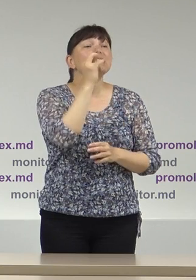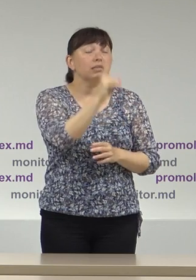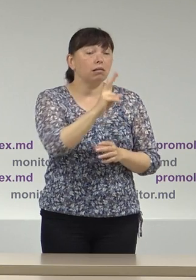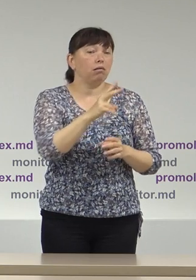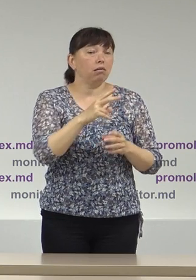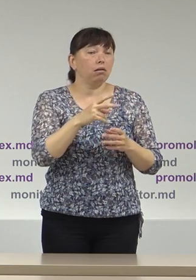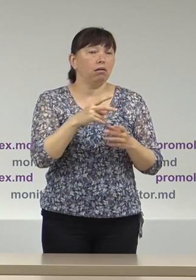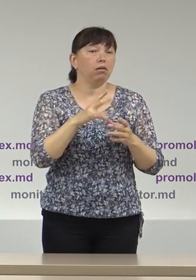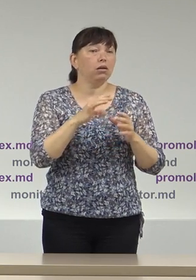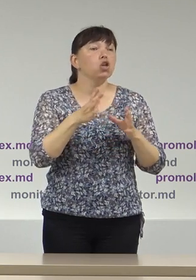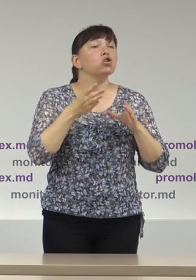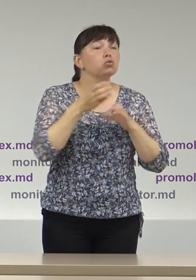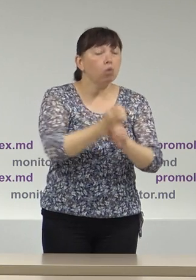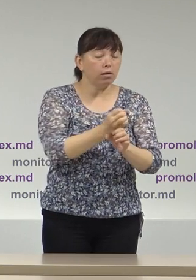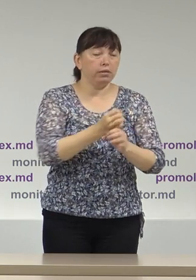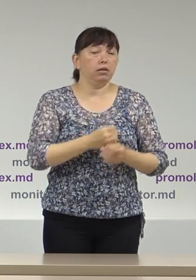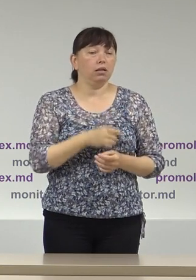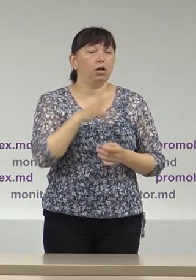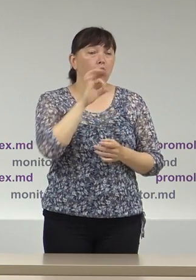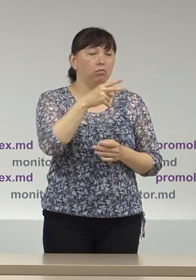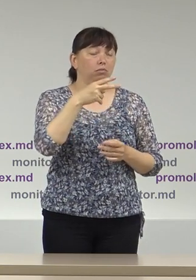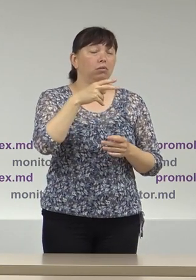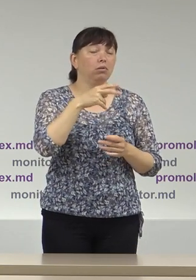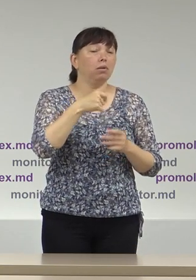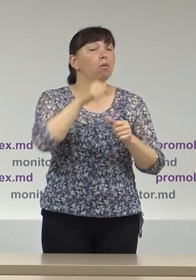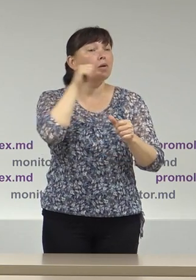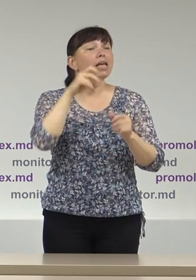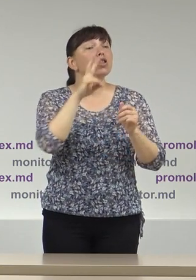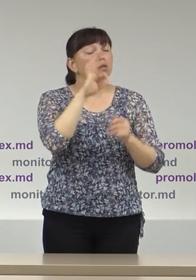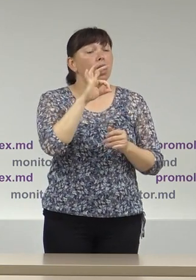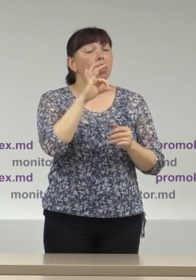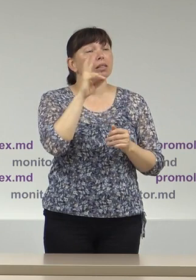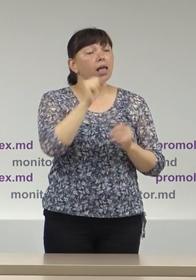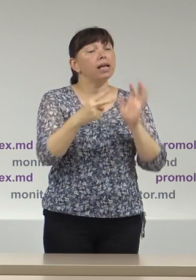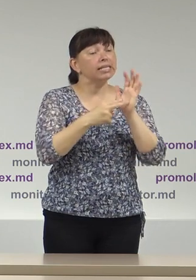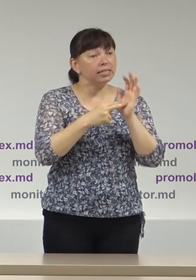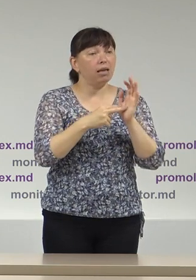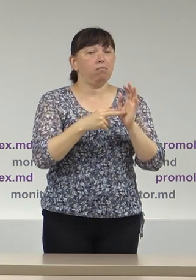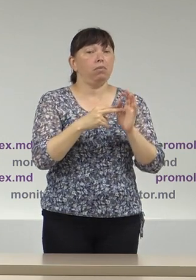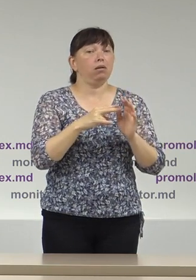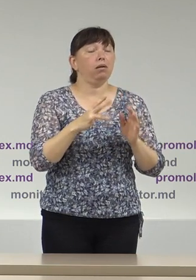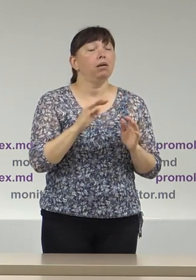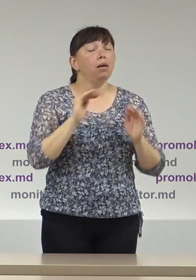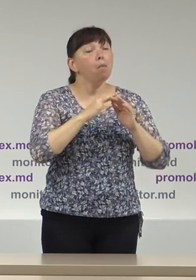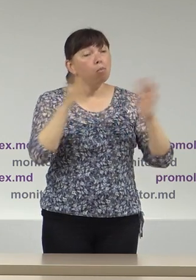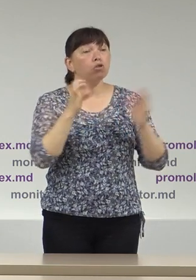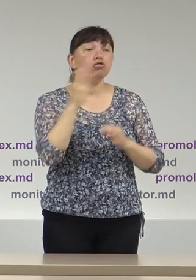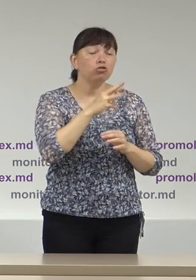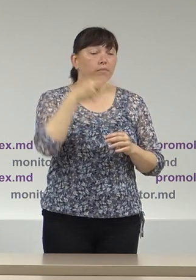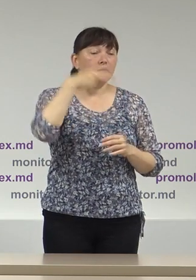alegerile din iulie 2021, dar cu 7 mai mult decât la alegerile prezidențiale din 2020.